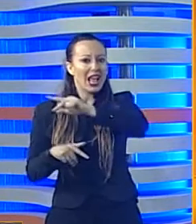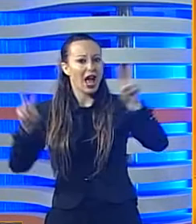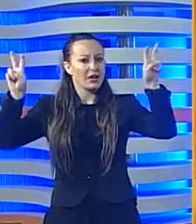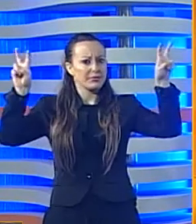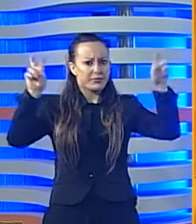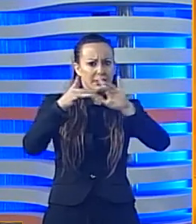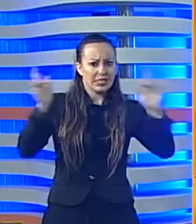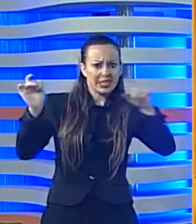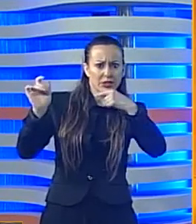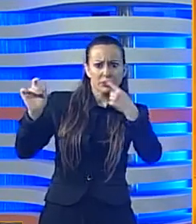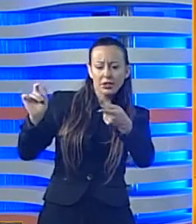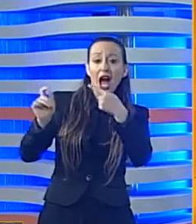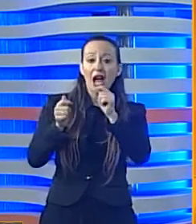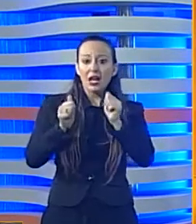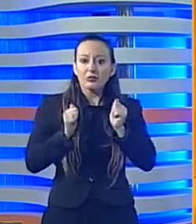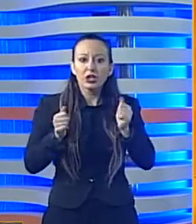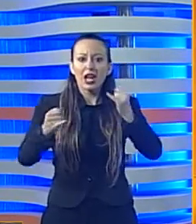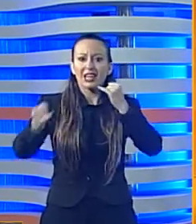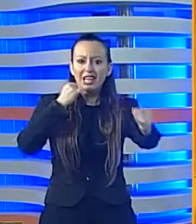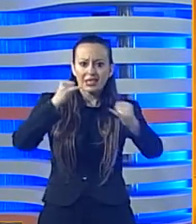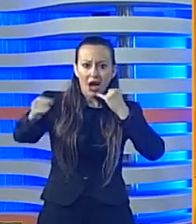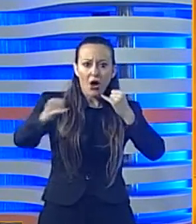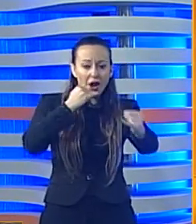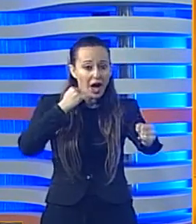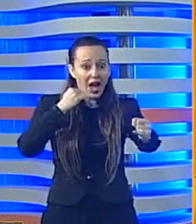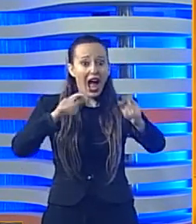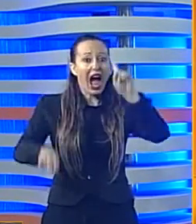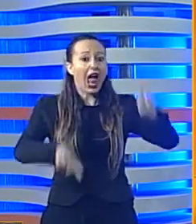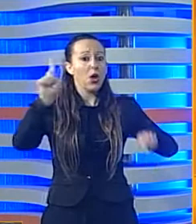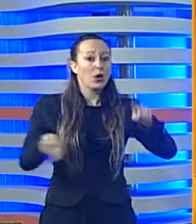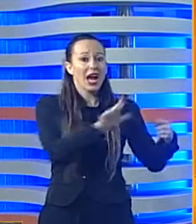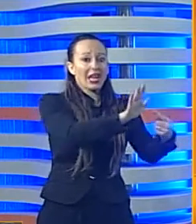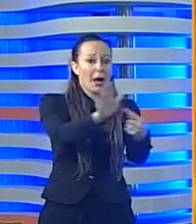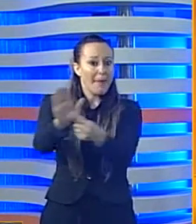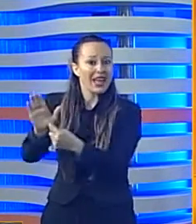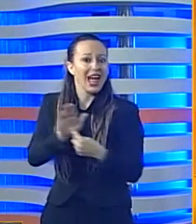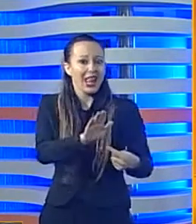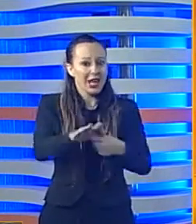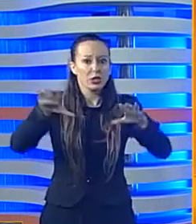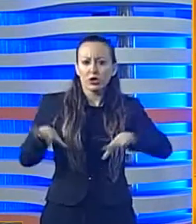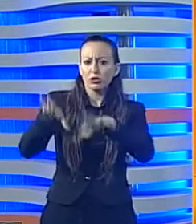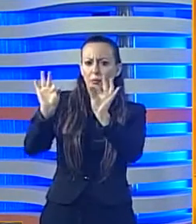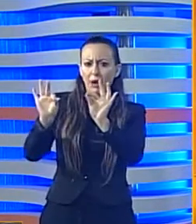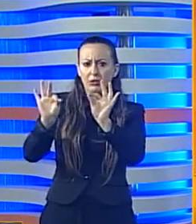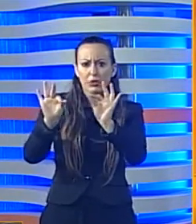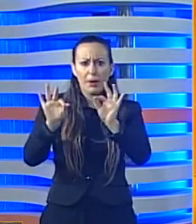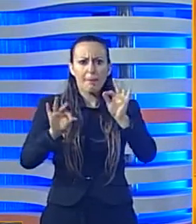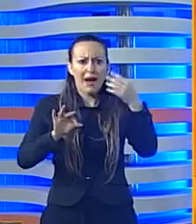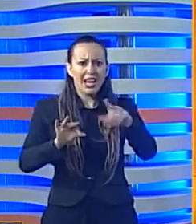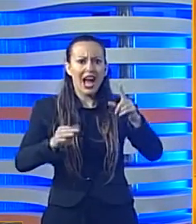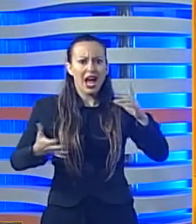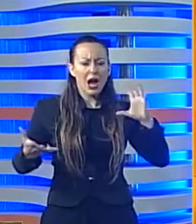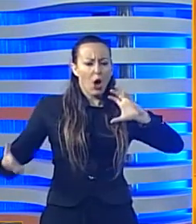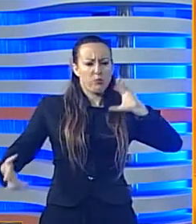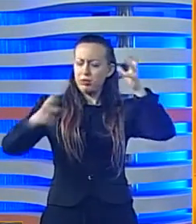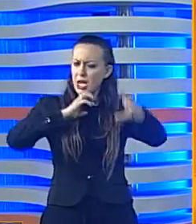coinvolti un dirigente e alcuni dipendenti. Il sospetto è che con la complicità di un